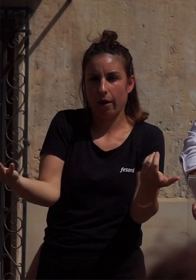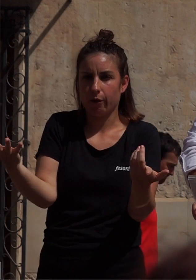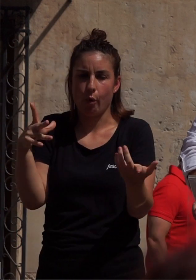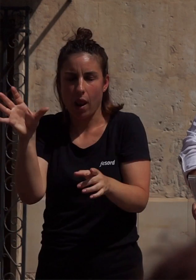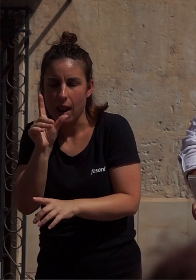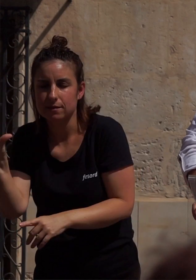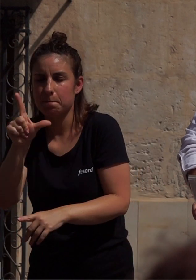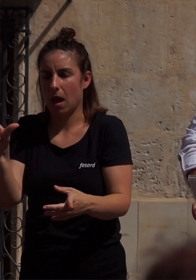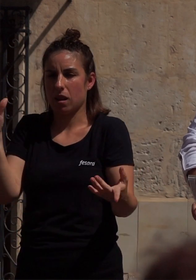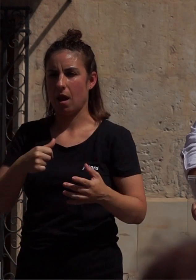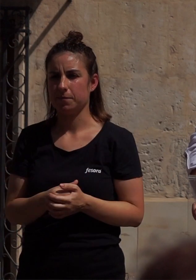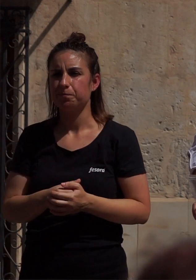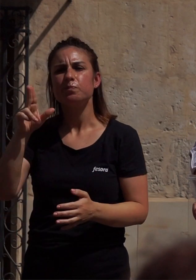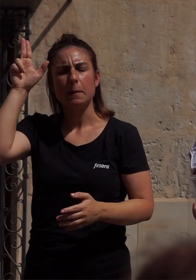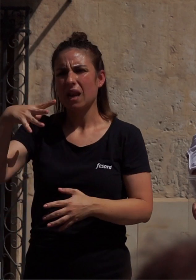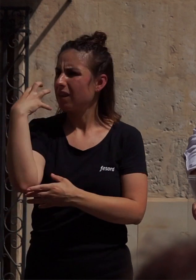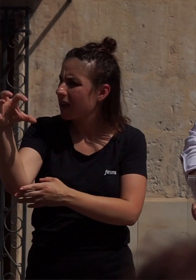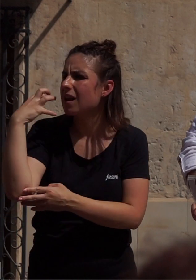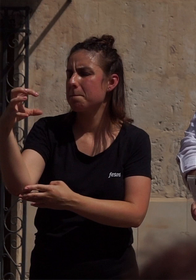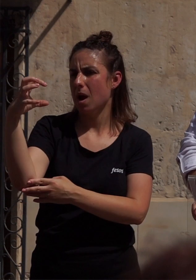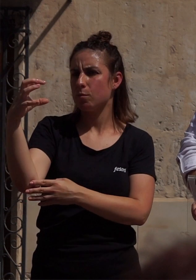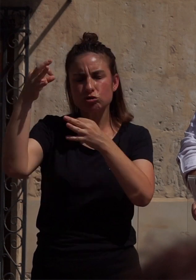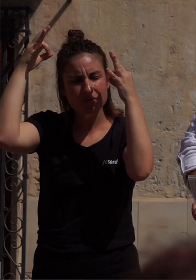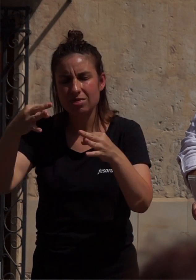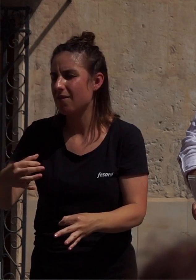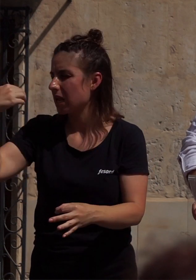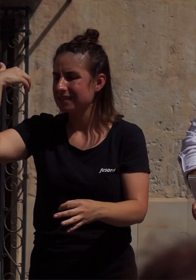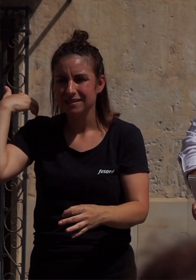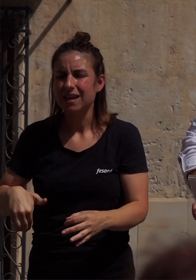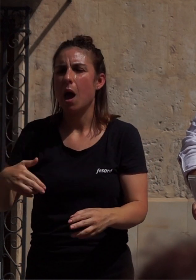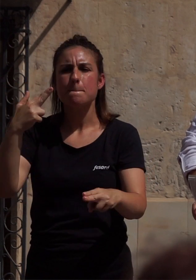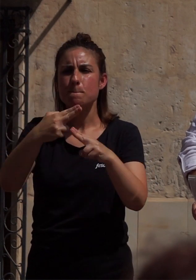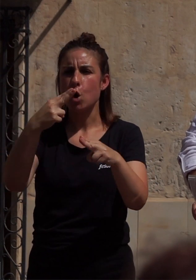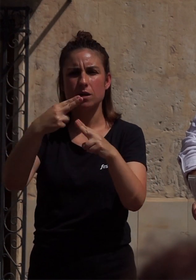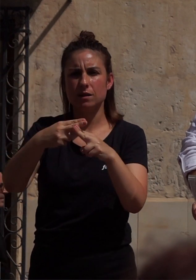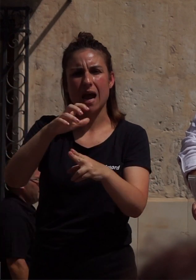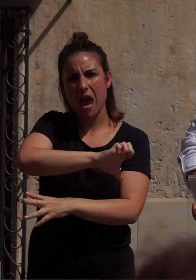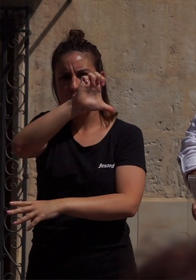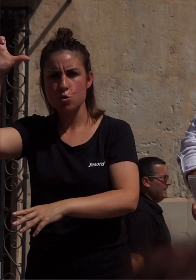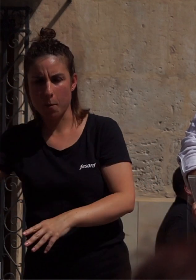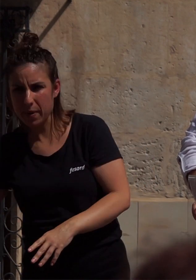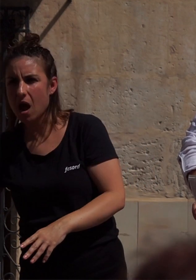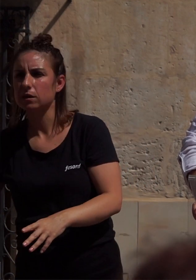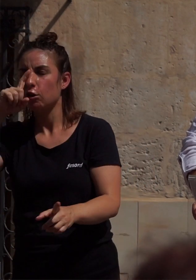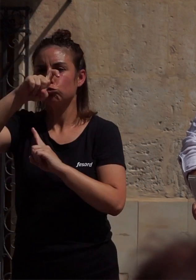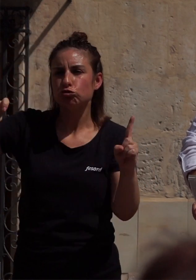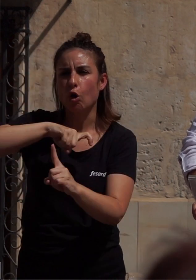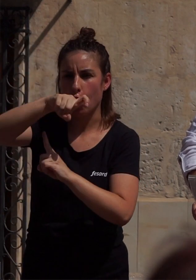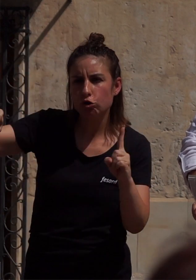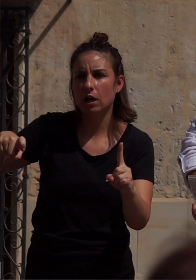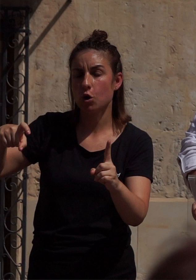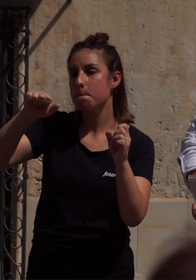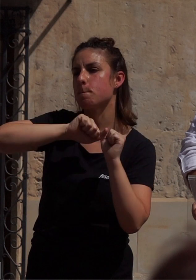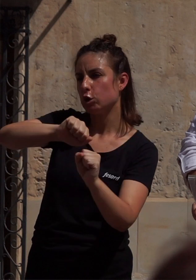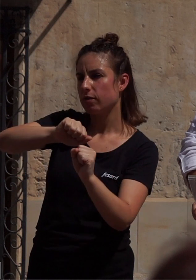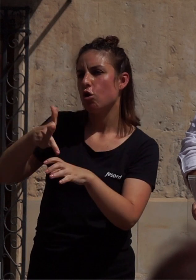de género. Reclamamos la elaboración y aplicación de una política europea plurianual de protección de los